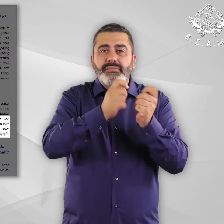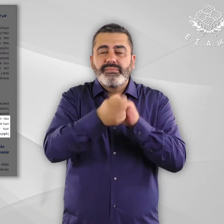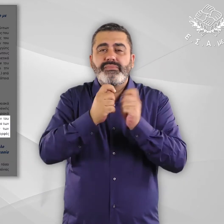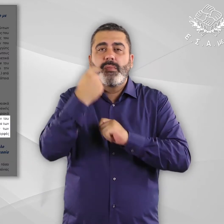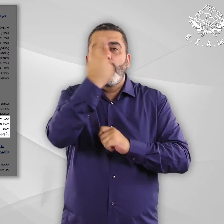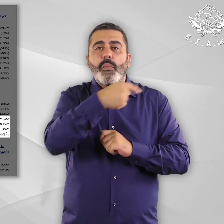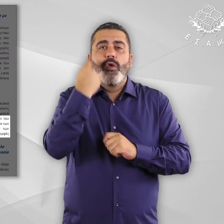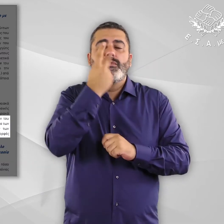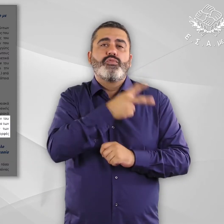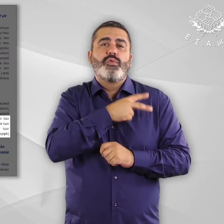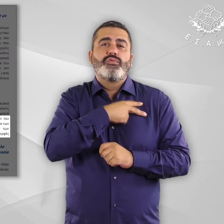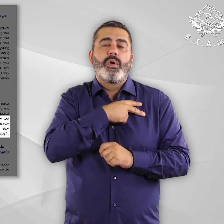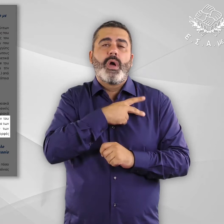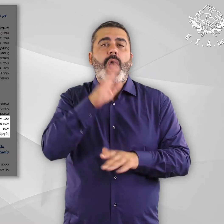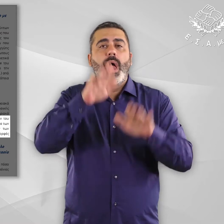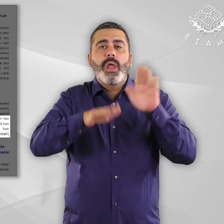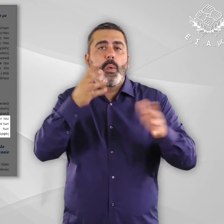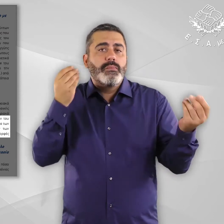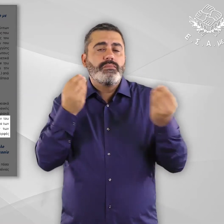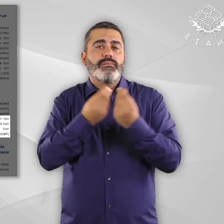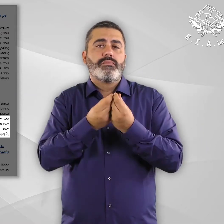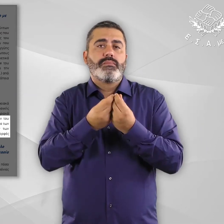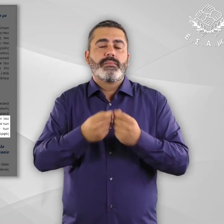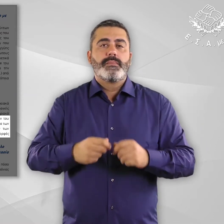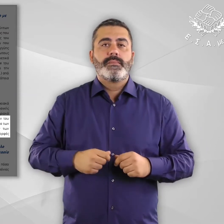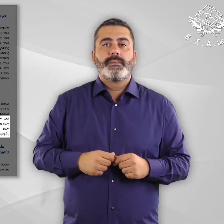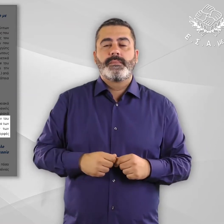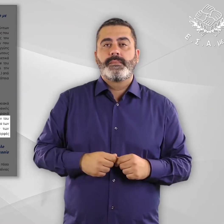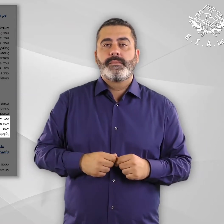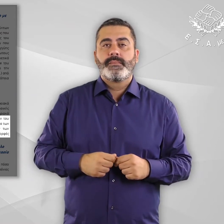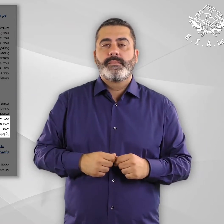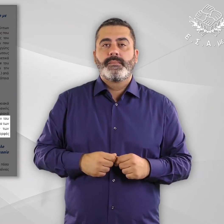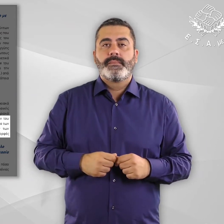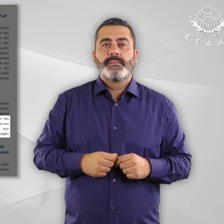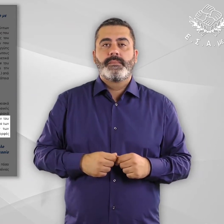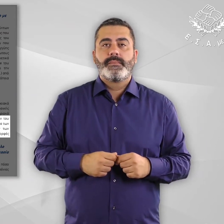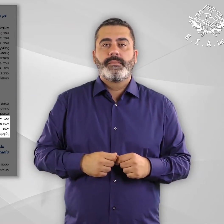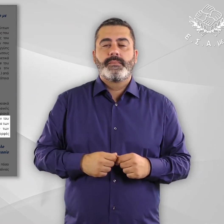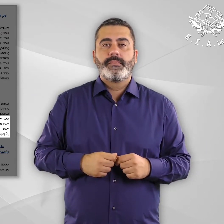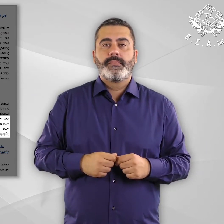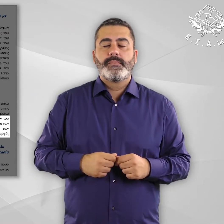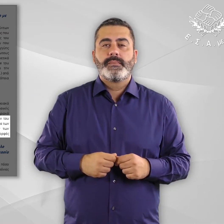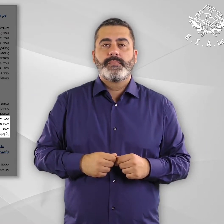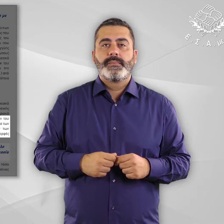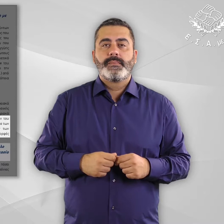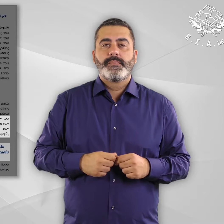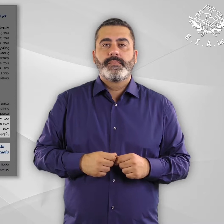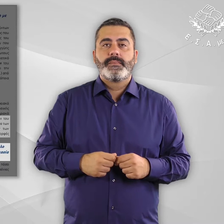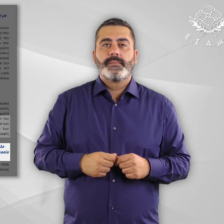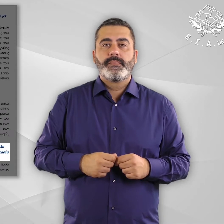πληροφοριών και εγγράφων σε προσβάσιμες μορφές για όλες τις κατηγορίες αναπηρίας. Τέλος σελίδας 11.